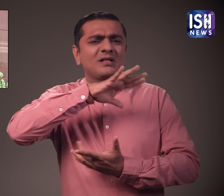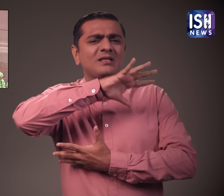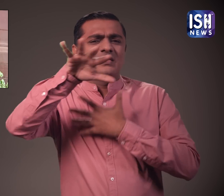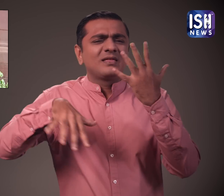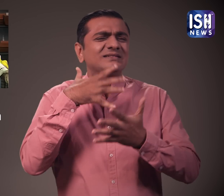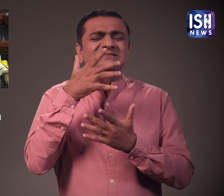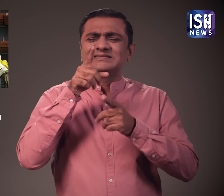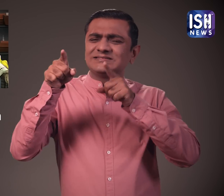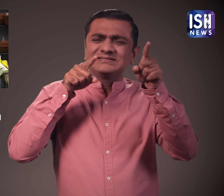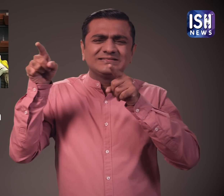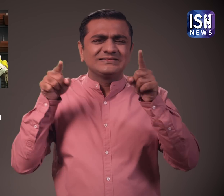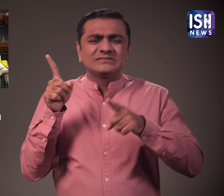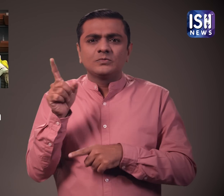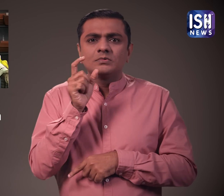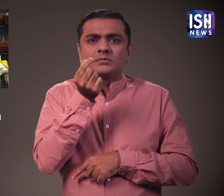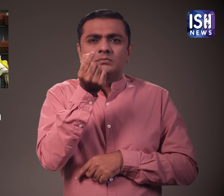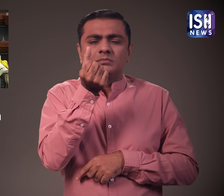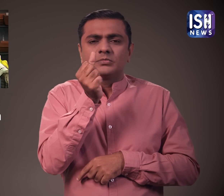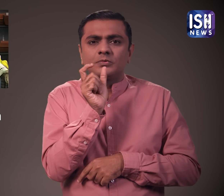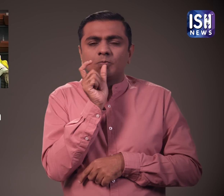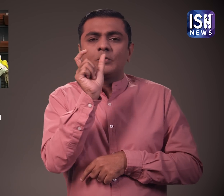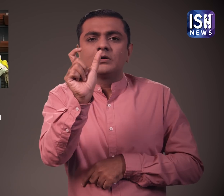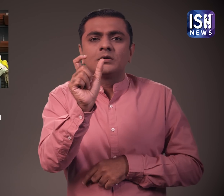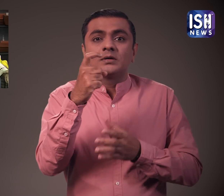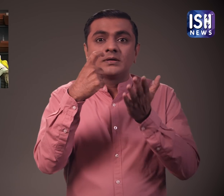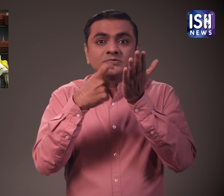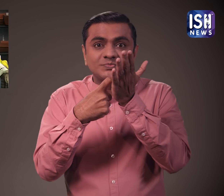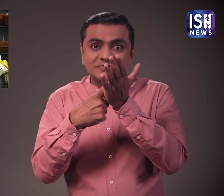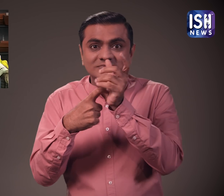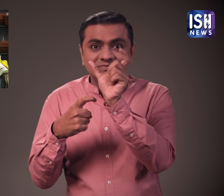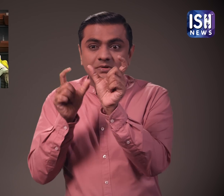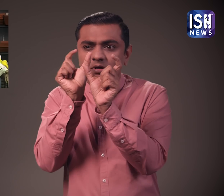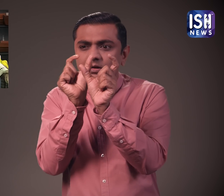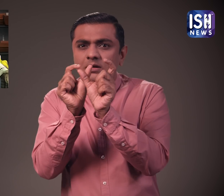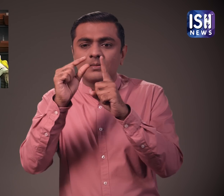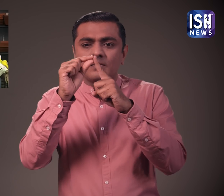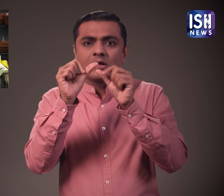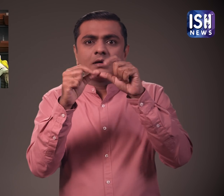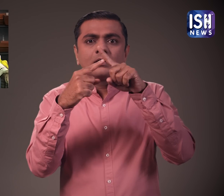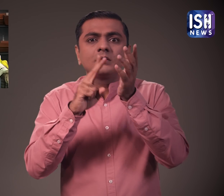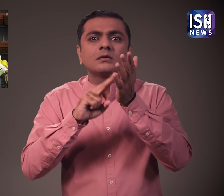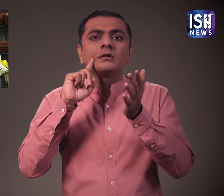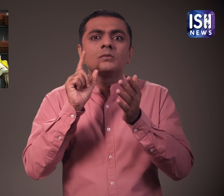प्रदर्शन के दौरान मीडिया से बात कर रहे थे, तबी उन्होंने मुर्मो को राष्ट्रपत्नी कहकर बुलाया।